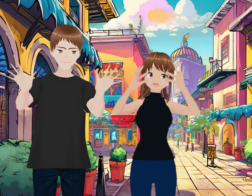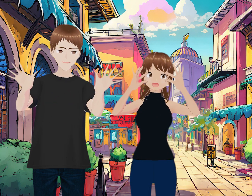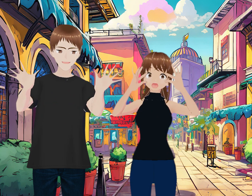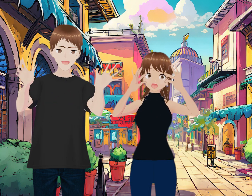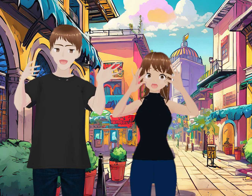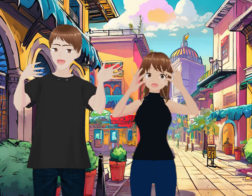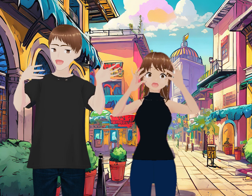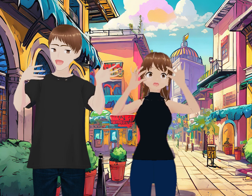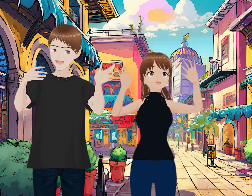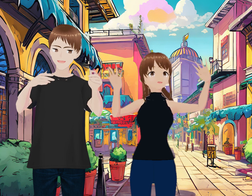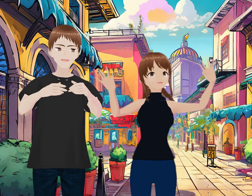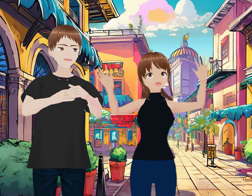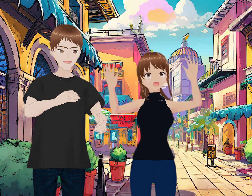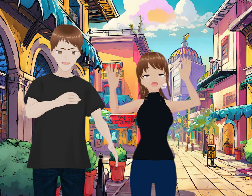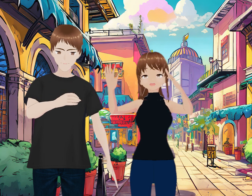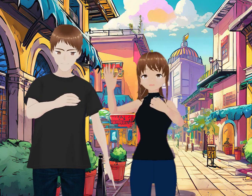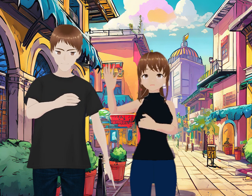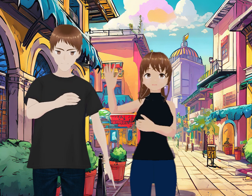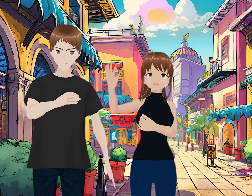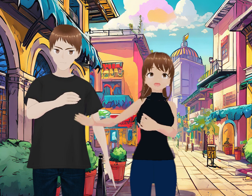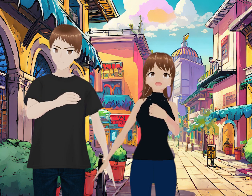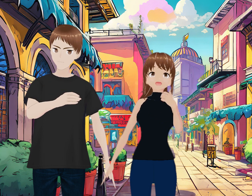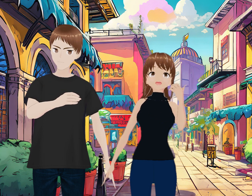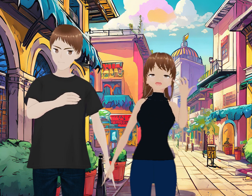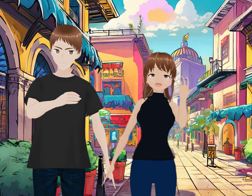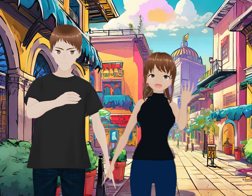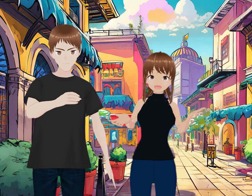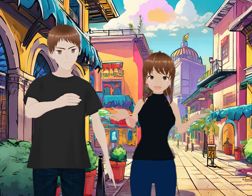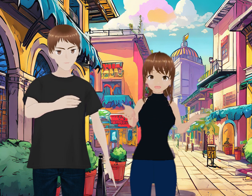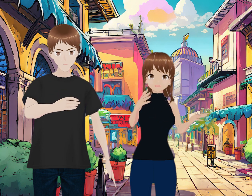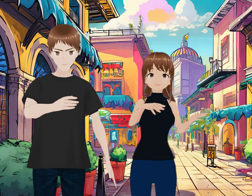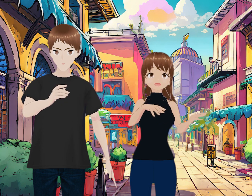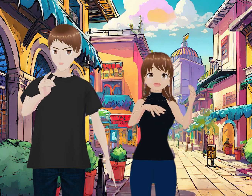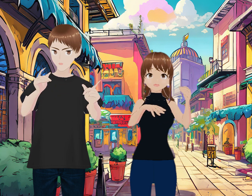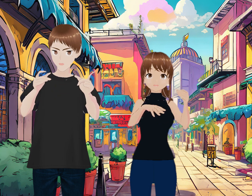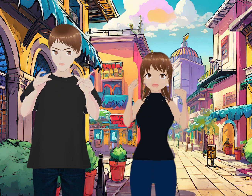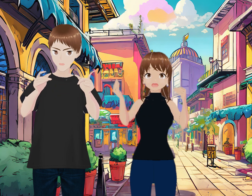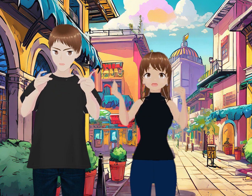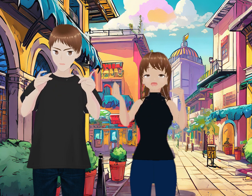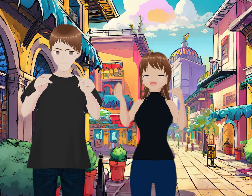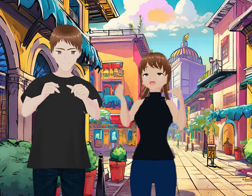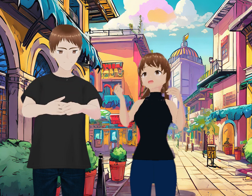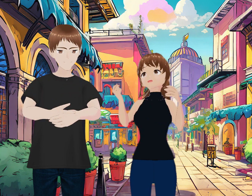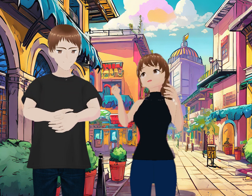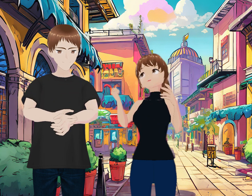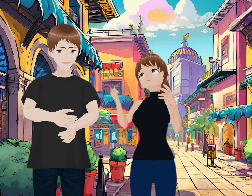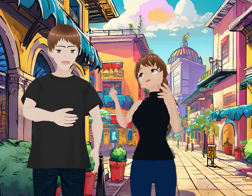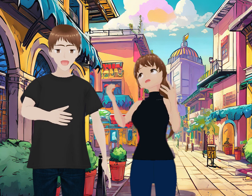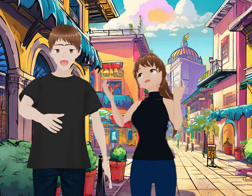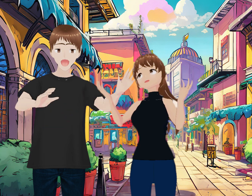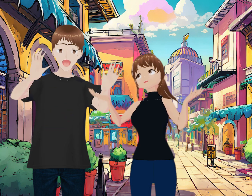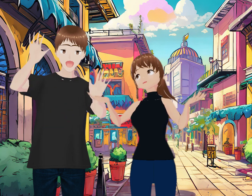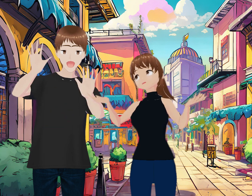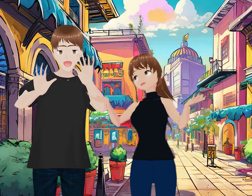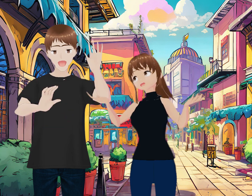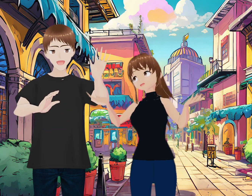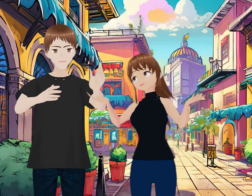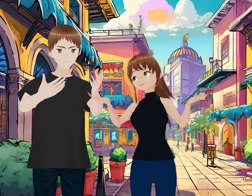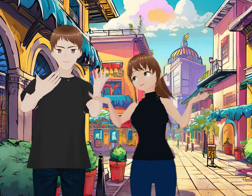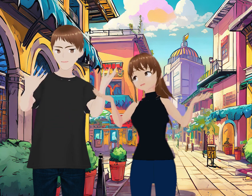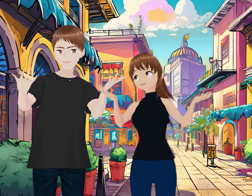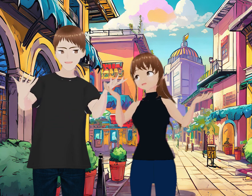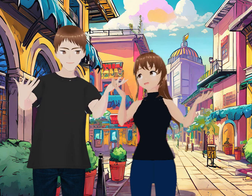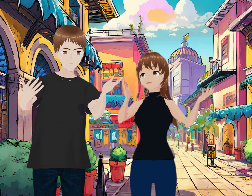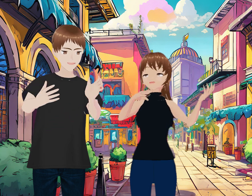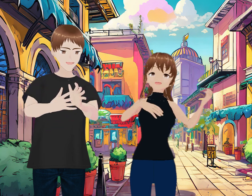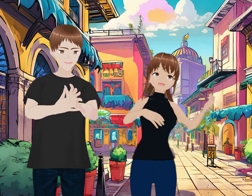Pero sin arrugas. Bueno, pero hoy vamos a hablar de series y de películas. ¿De qué tipo, Dan?